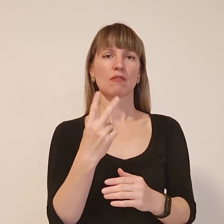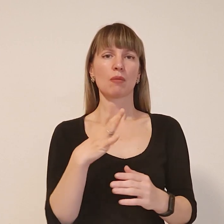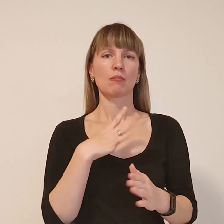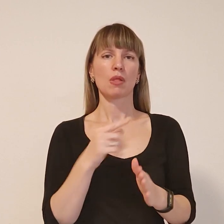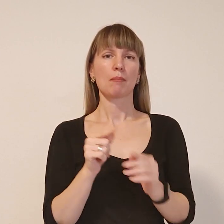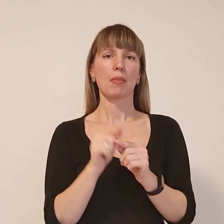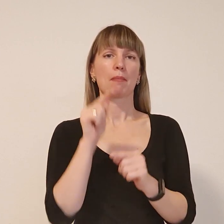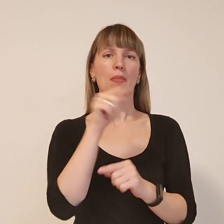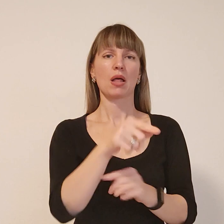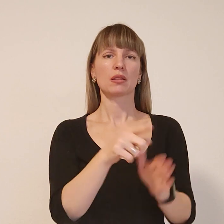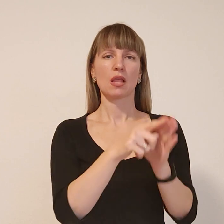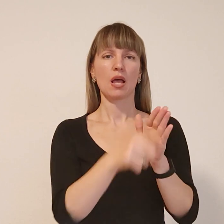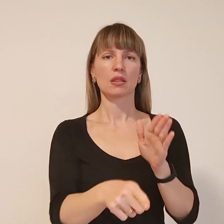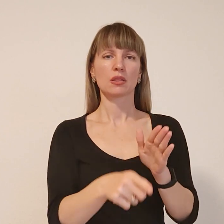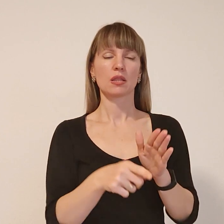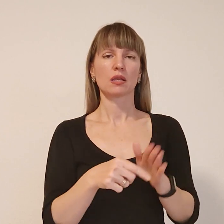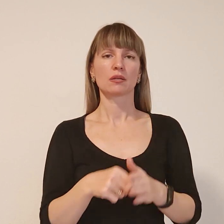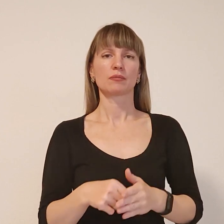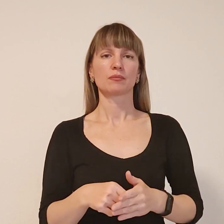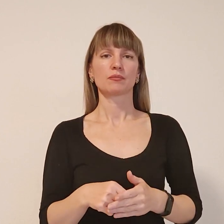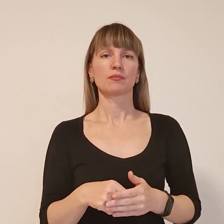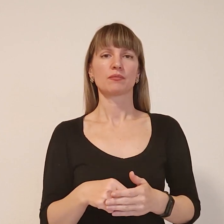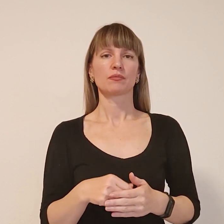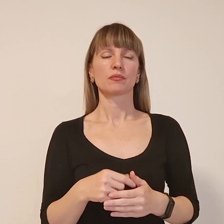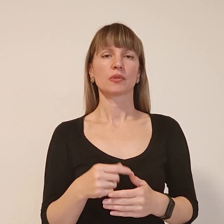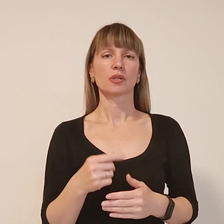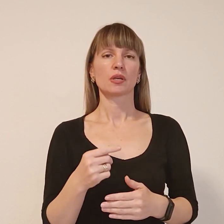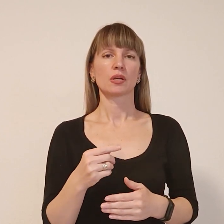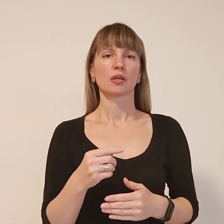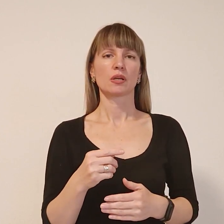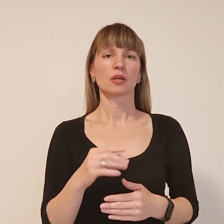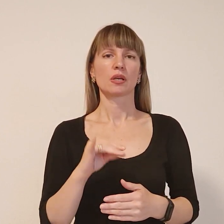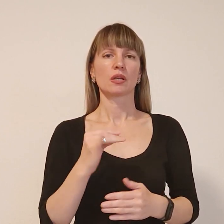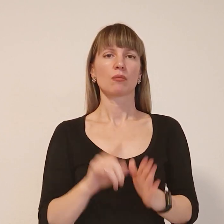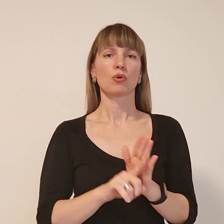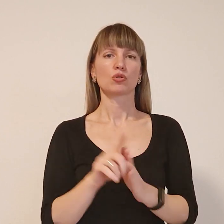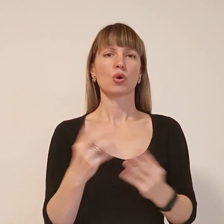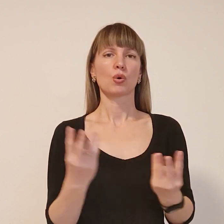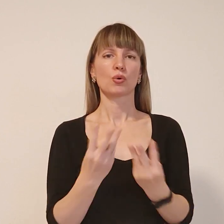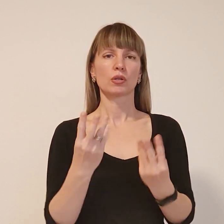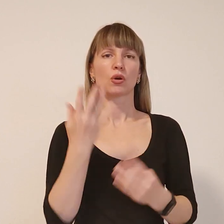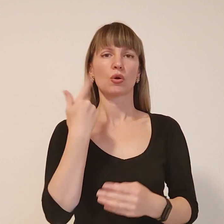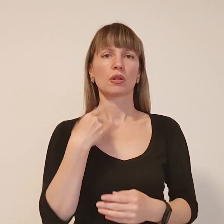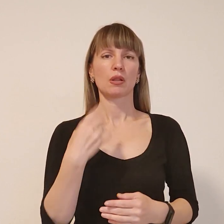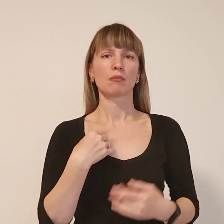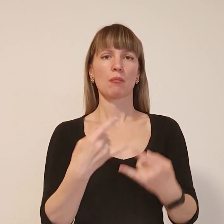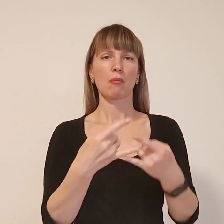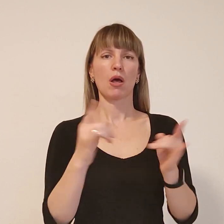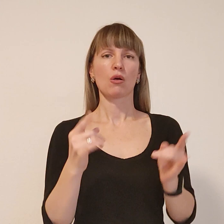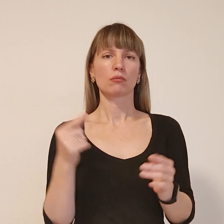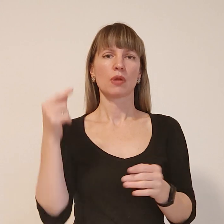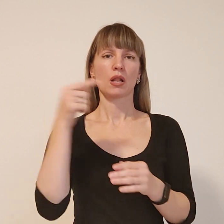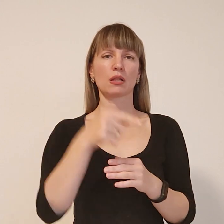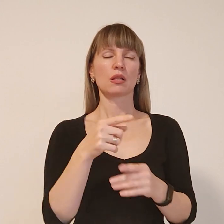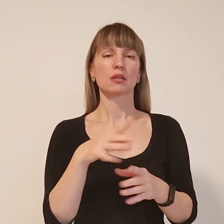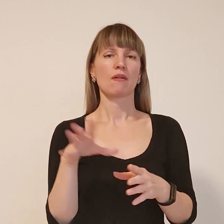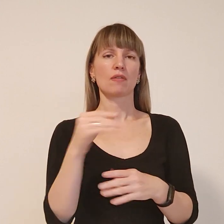Ми виїздили, у наш під'їзд було два потрапляння і почало горіти. І коли на мій балкон прилетіло, там все втрощило.